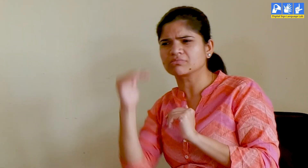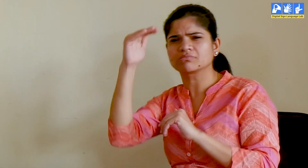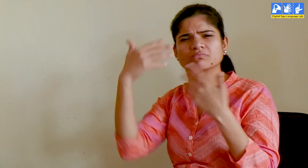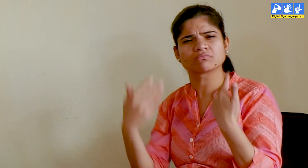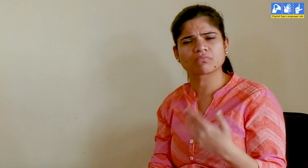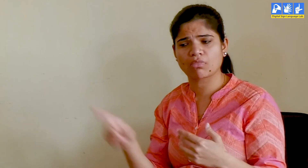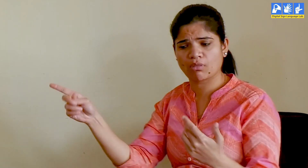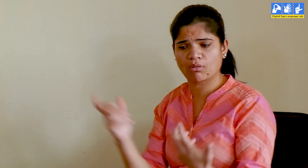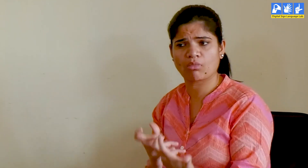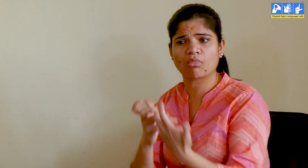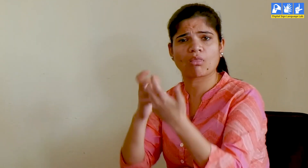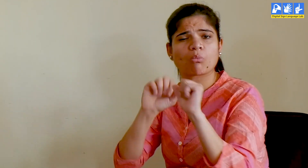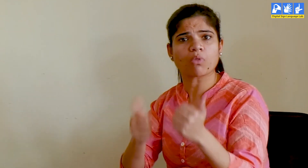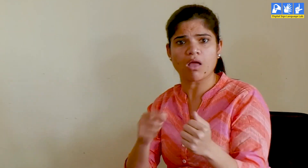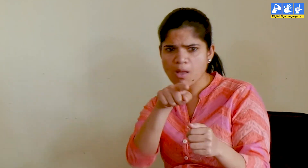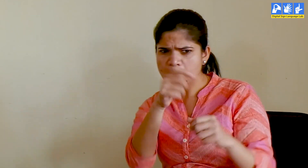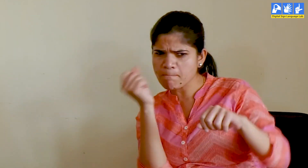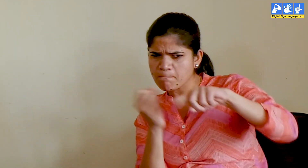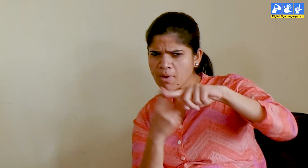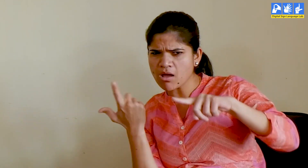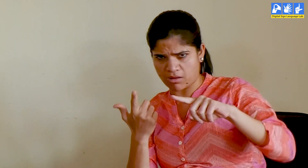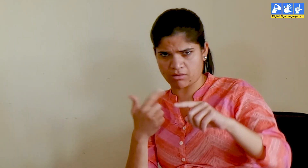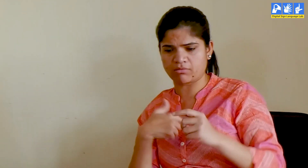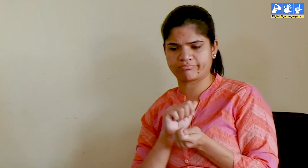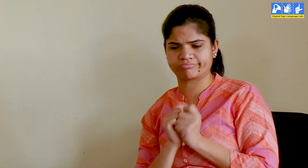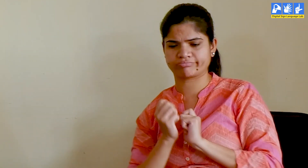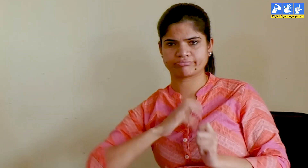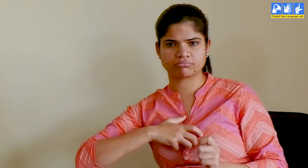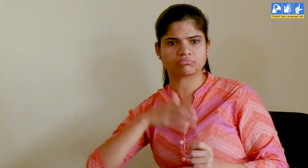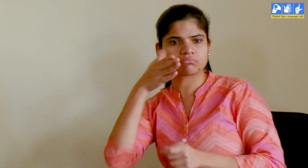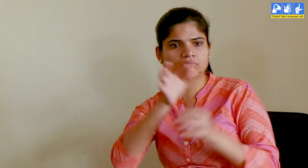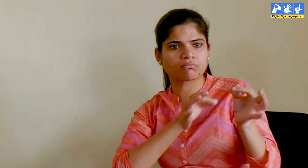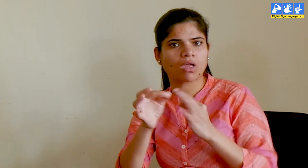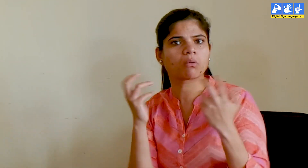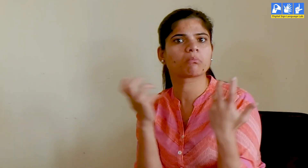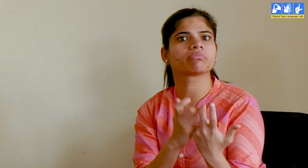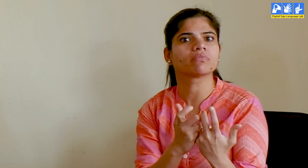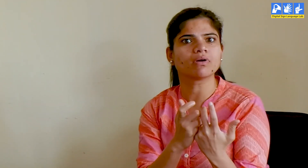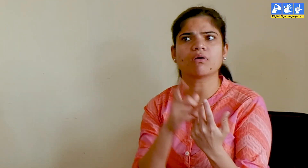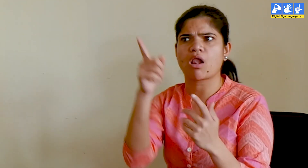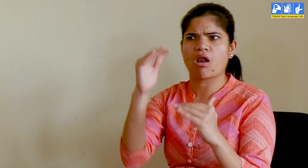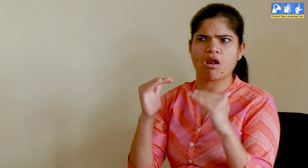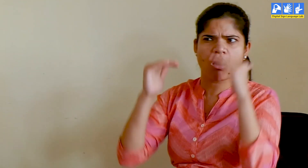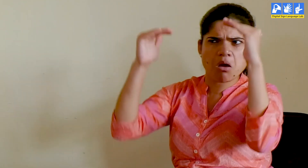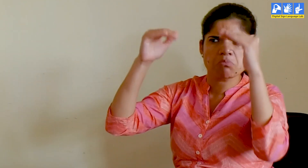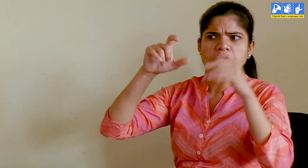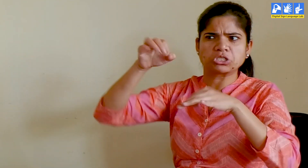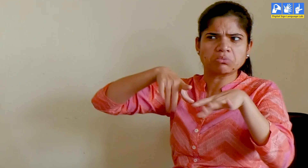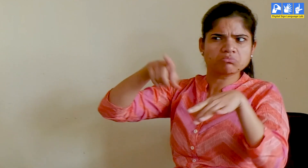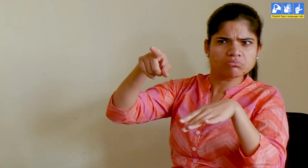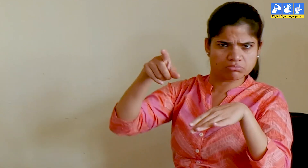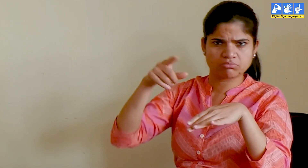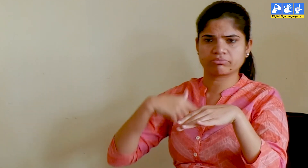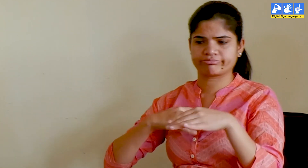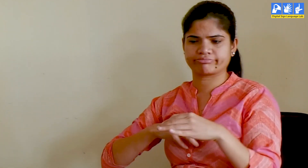जाते हैं वहां कि संस्कृति के नुसार खुद को ढालते हैं उन्हें समझाते हैं